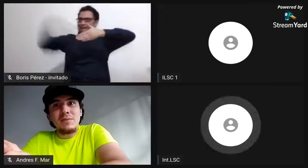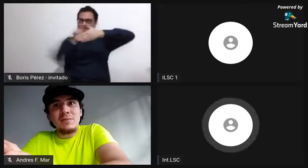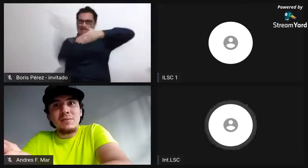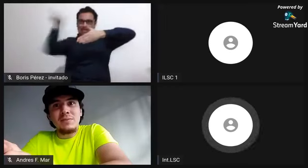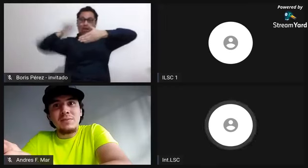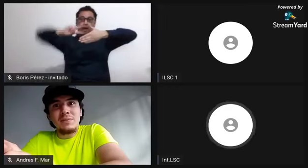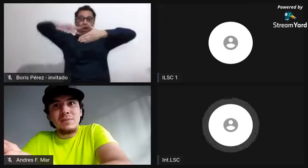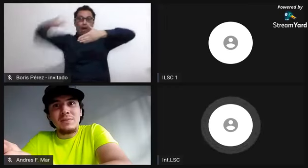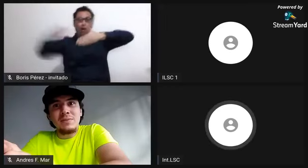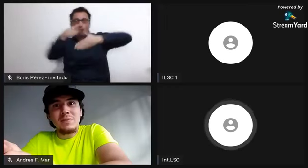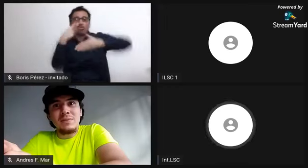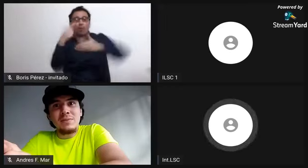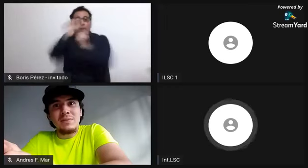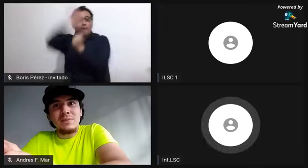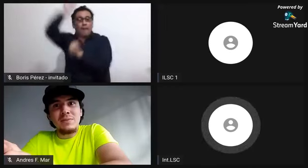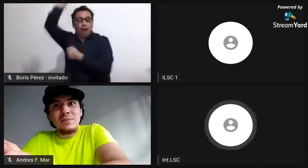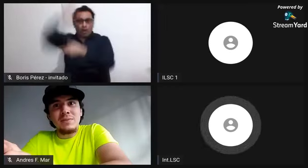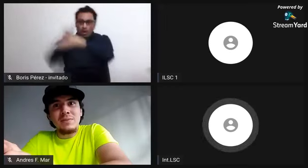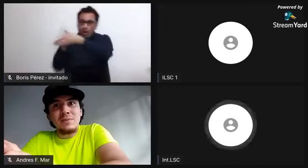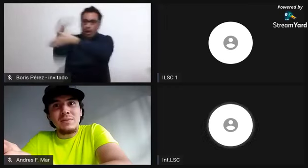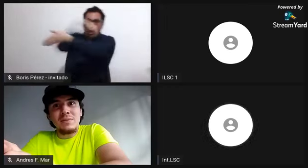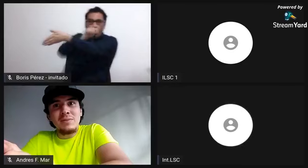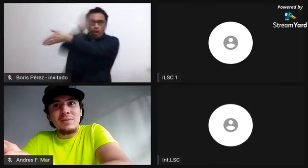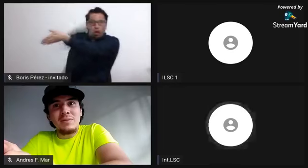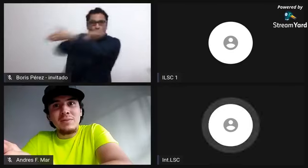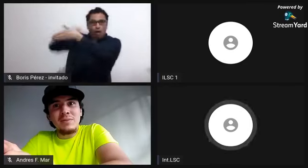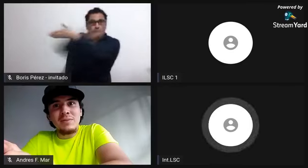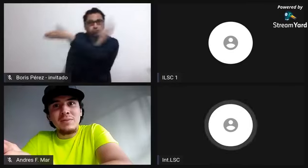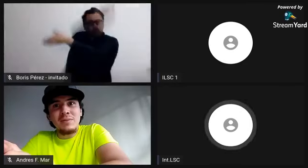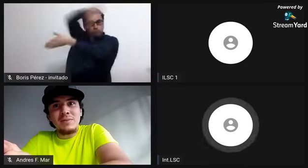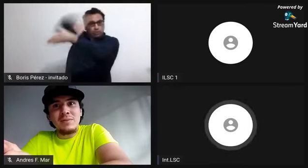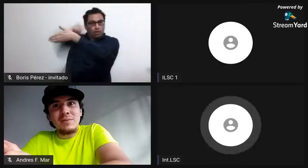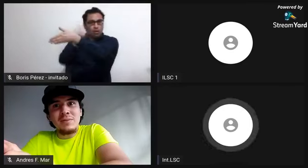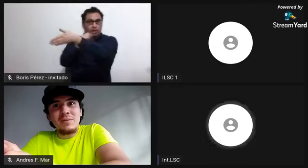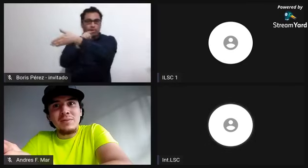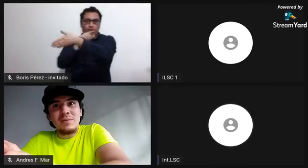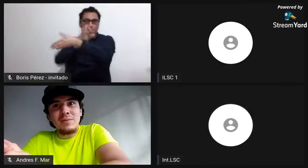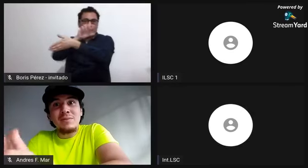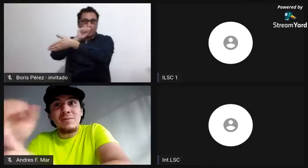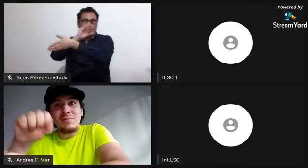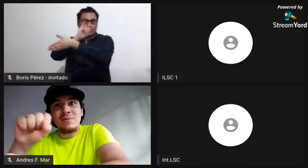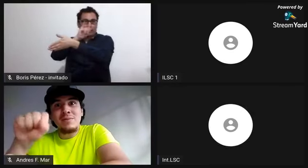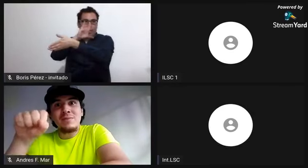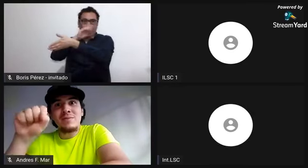sudamericano, el territorio colombiano, actualmente colombiano.